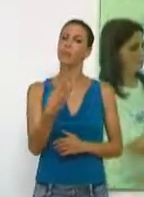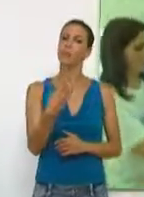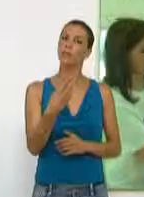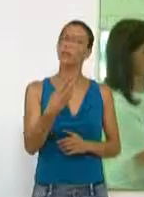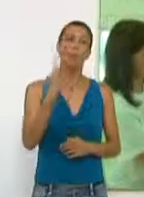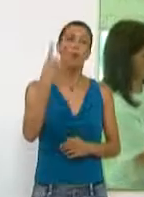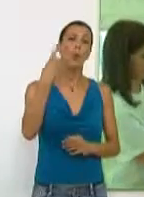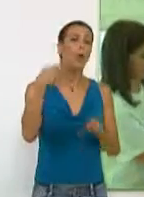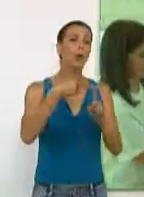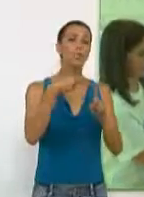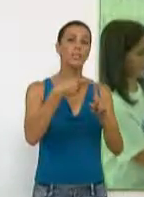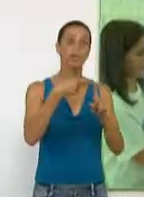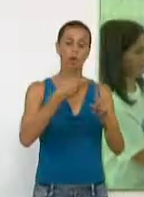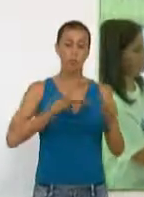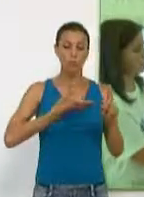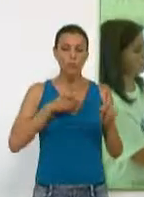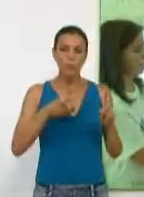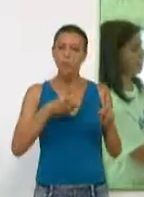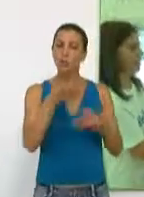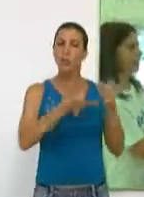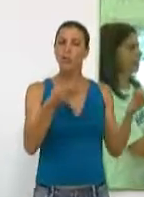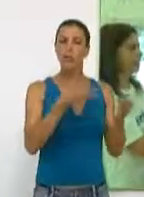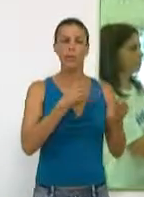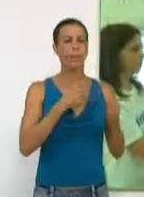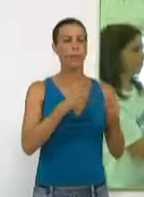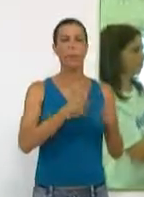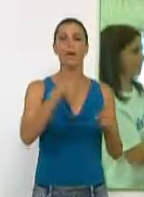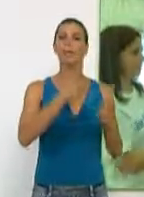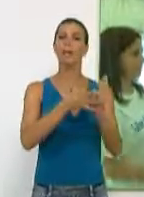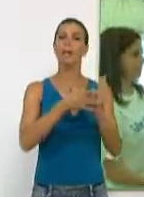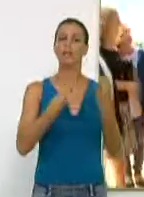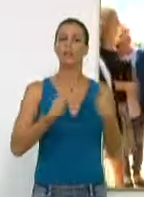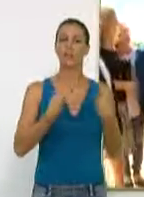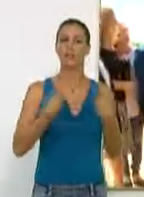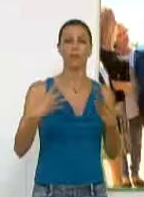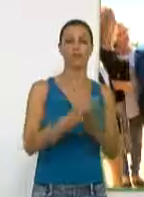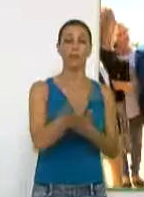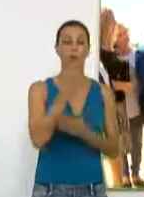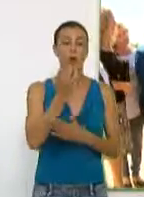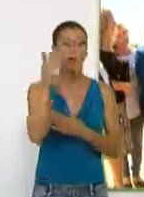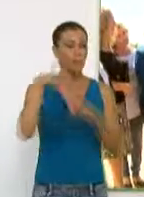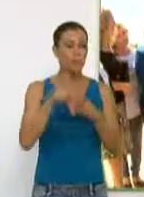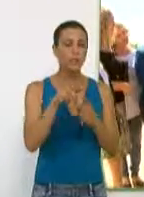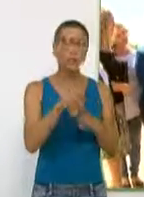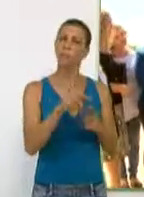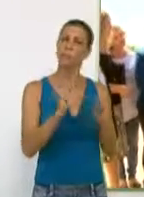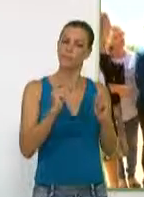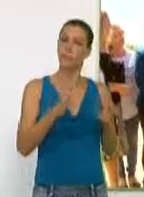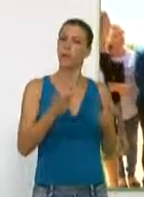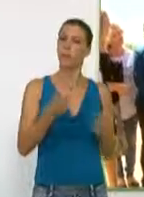García Chamorro, destacó que uno de los objetivos del ayuntamiento, es la calidad de vida de los vecinos y con iniciativas como esta se promueve de